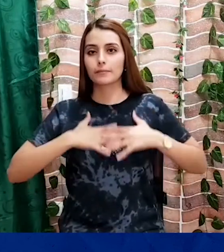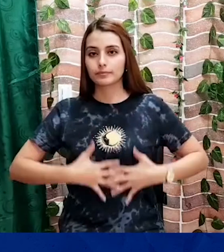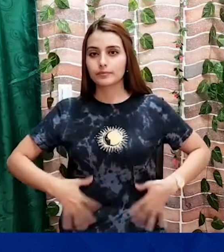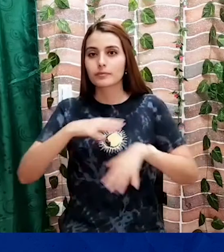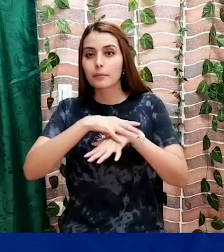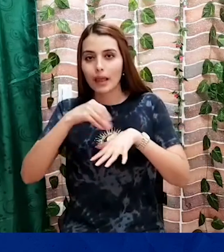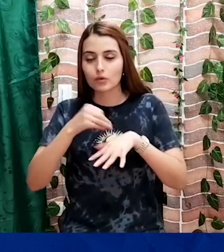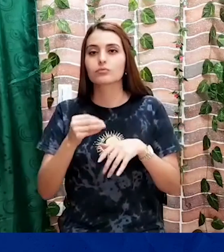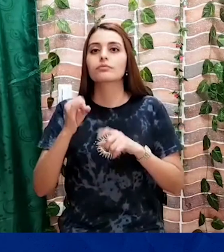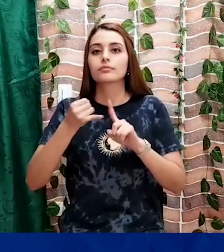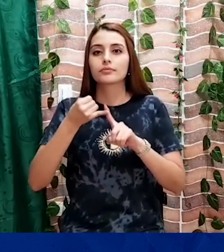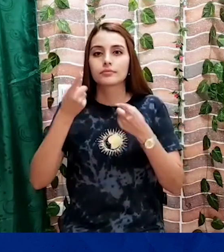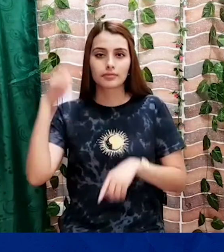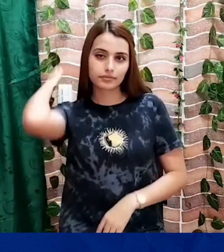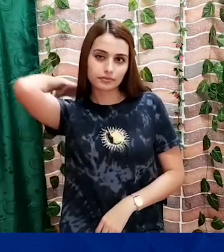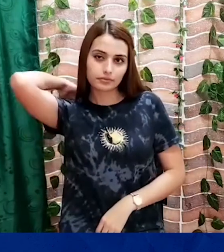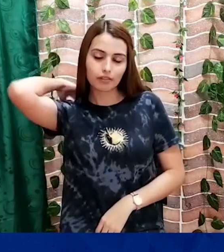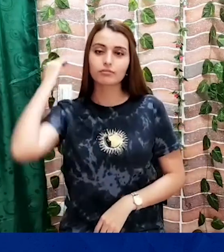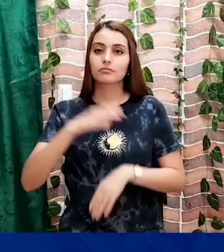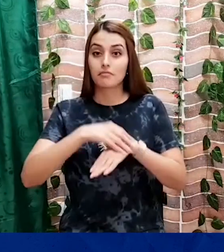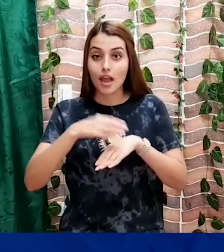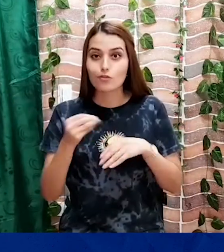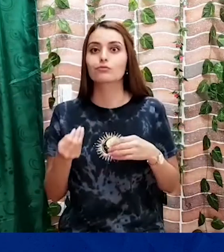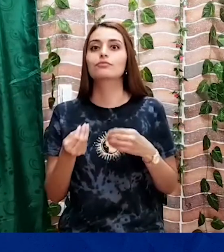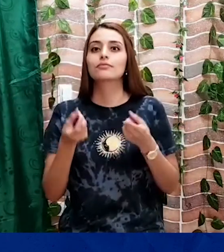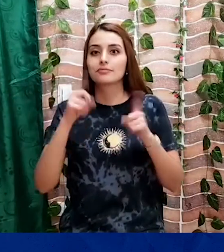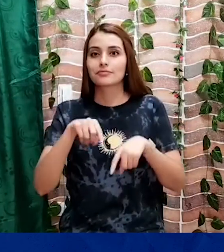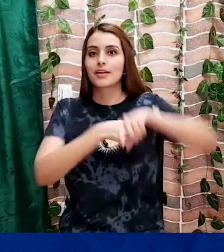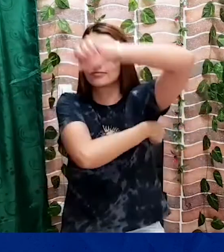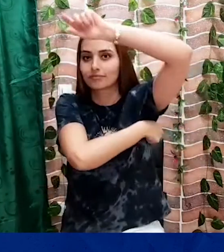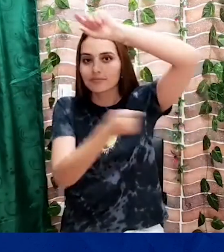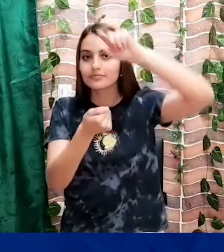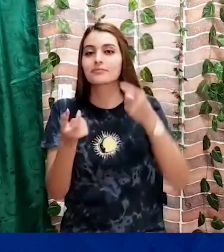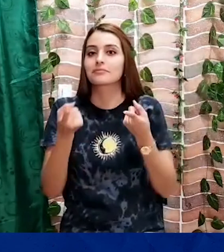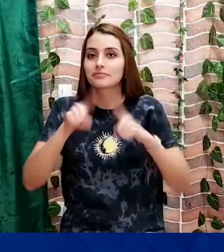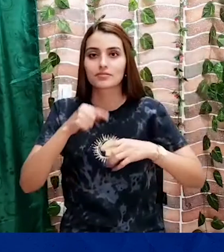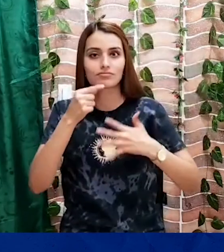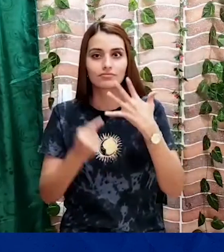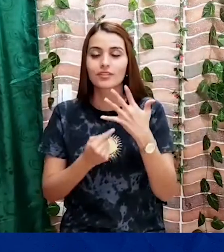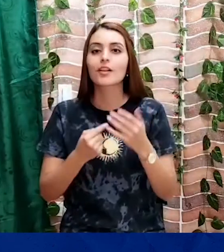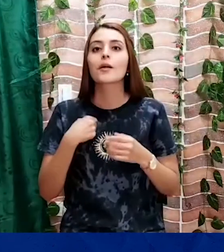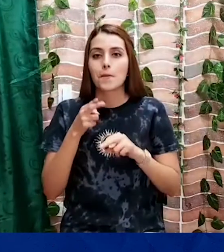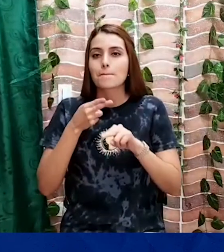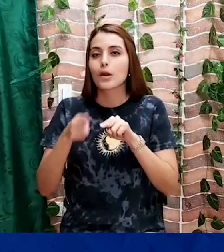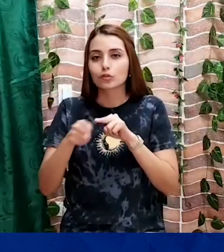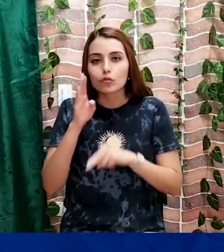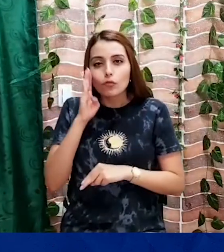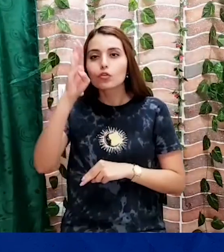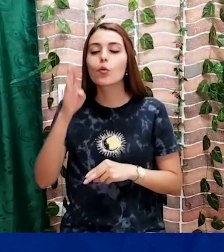pecho, espalda, también axila, entre otros. Y tenemos proyectado